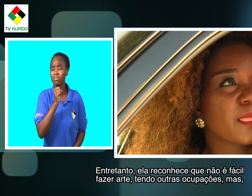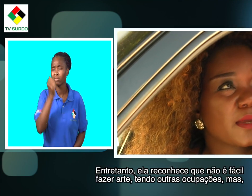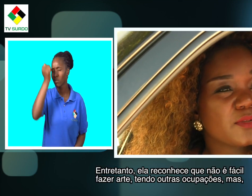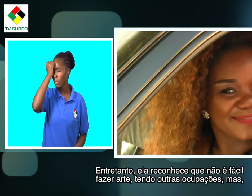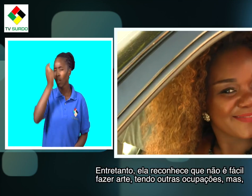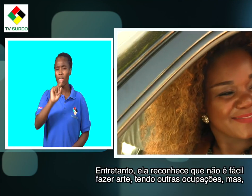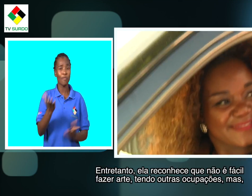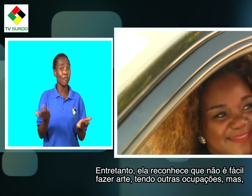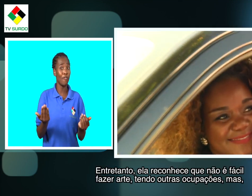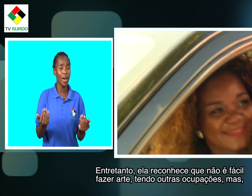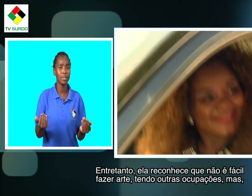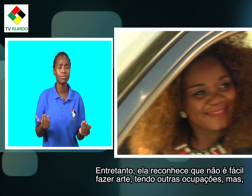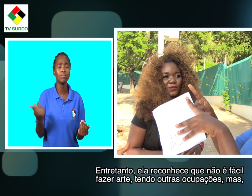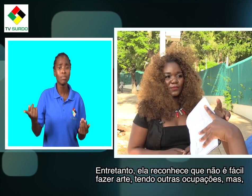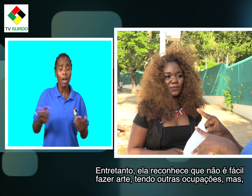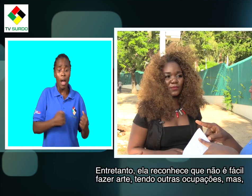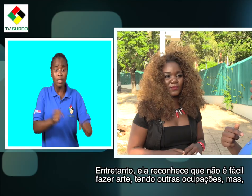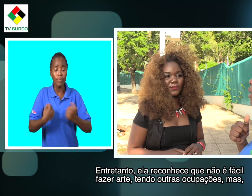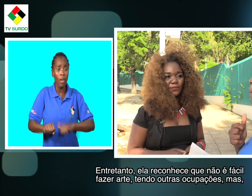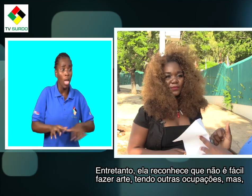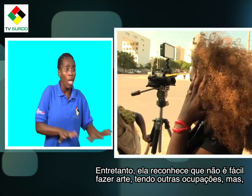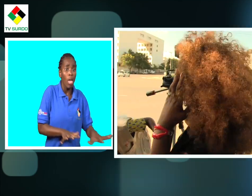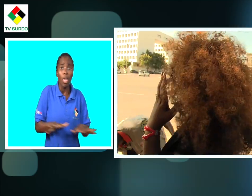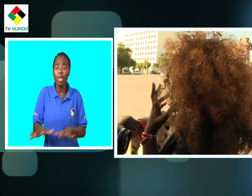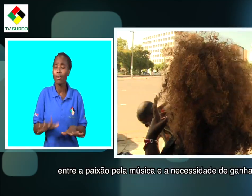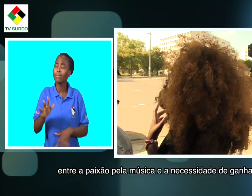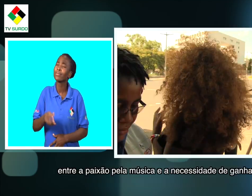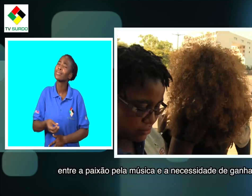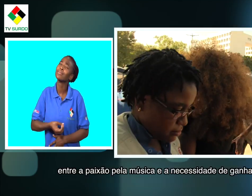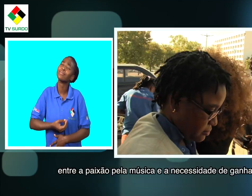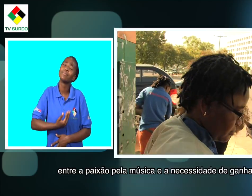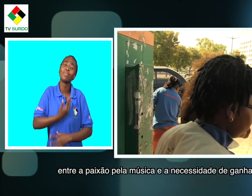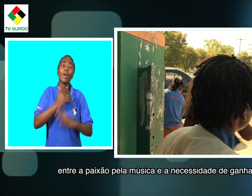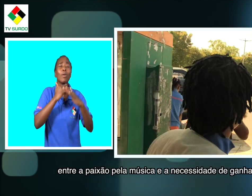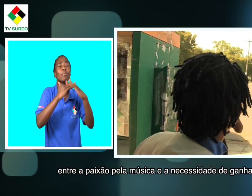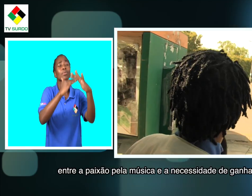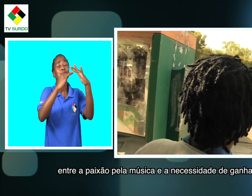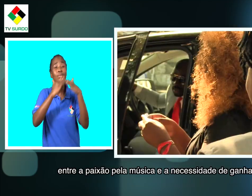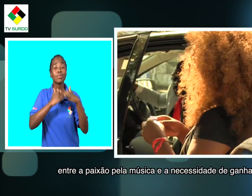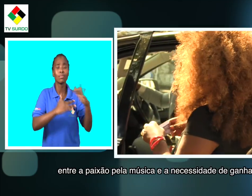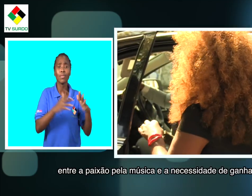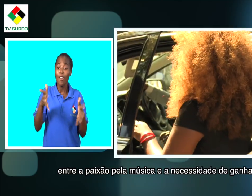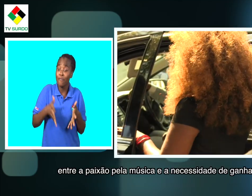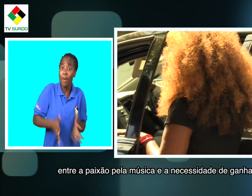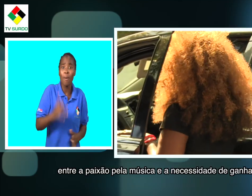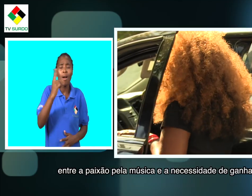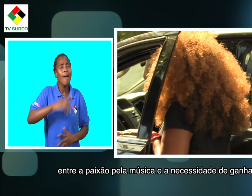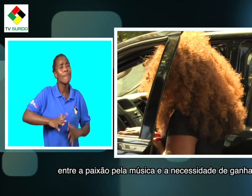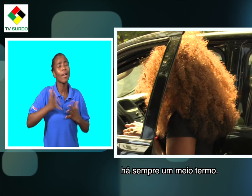reconhece que não é fácil fazer arte, tendo outras ocupações, mas entre a paixão pela música e a necessidade de ganhar a vida,